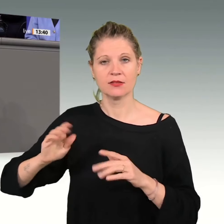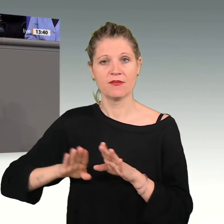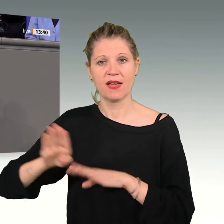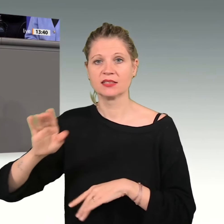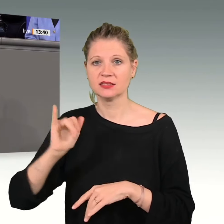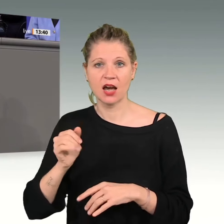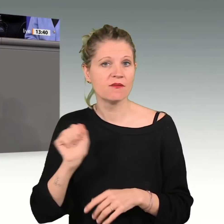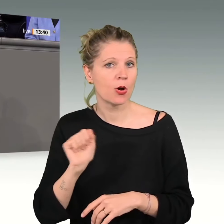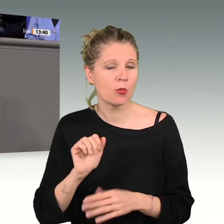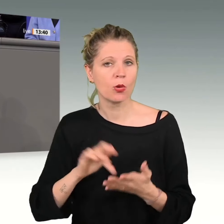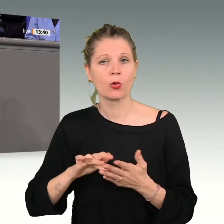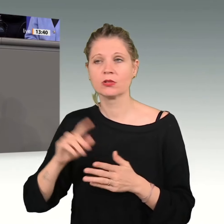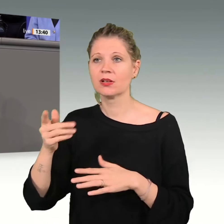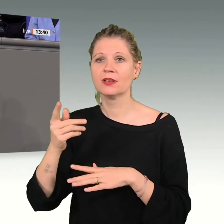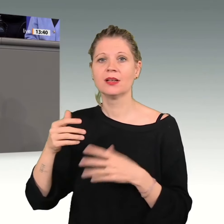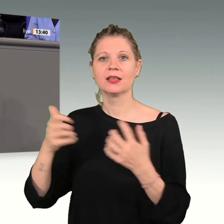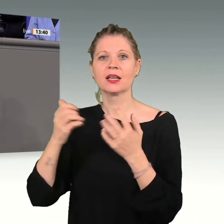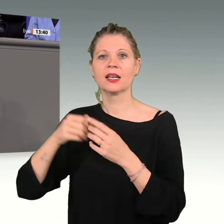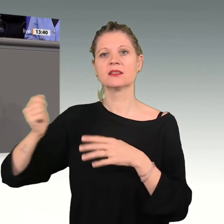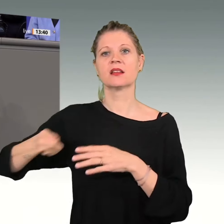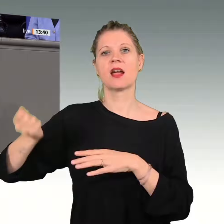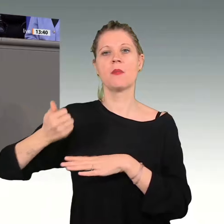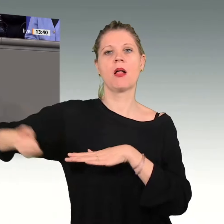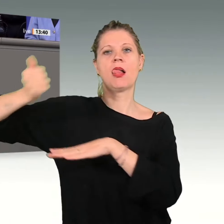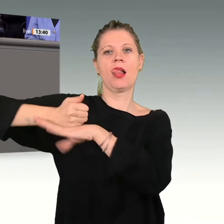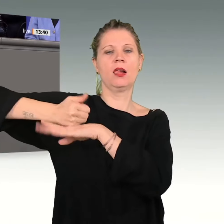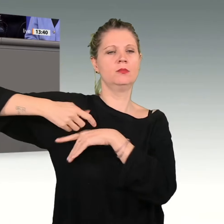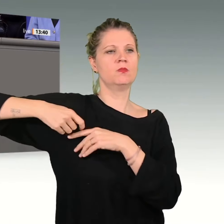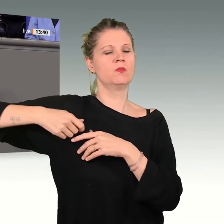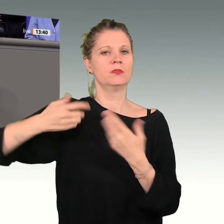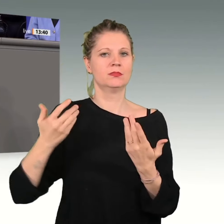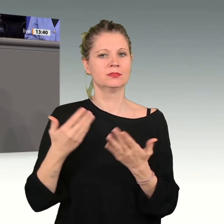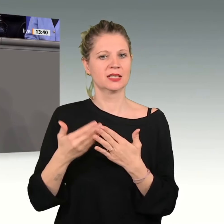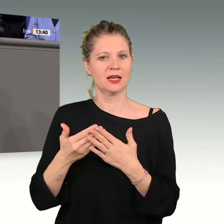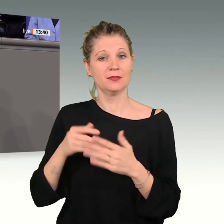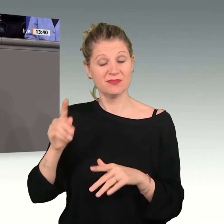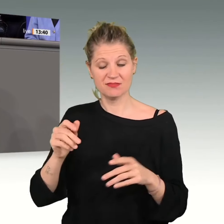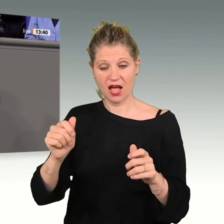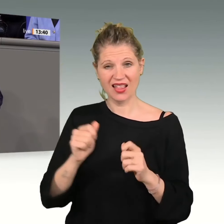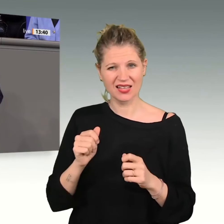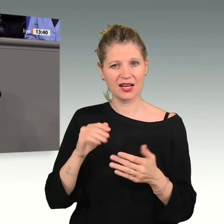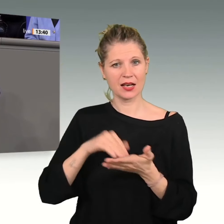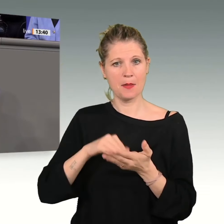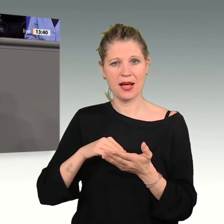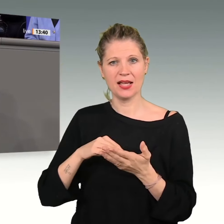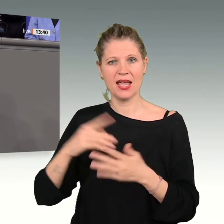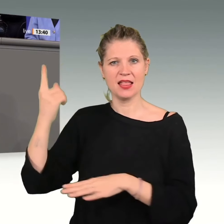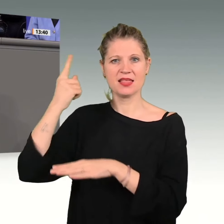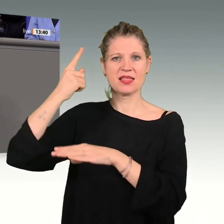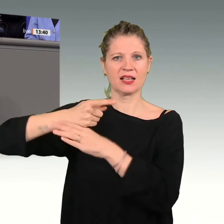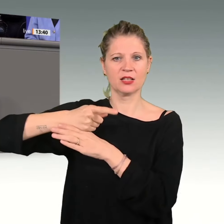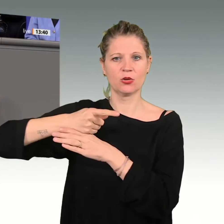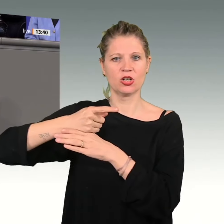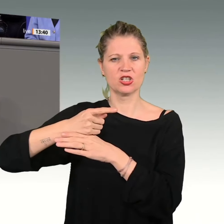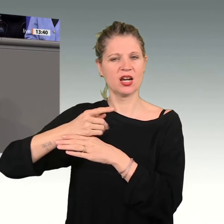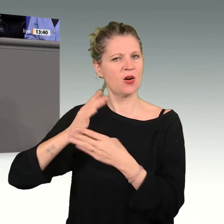weil ein Kriegstreiber dort am Berg ist. Ihr Antrag, der durchweht, ein diktatorischer und asozialer Geist, mit Freiheit